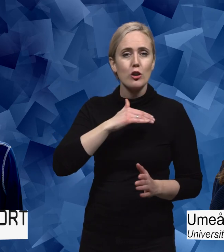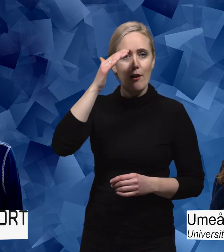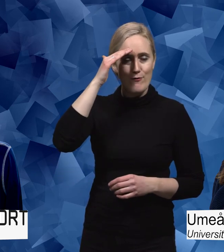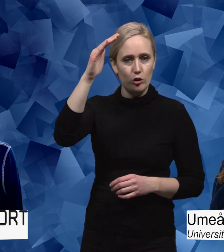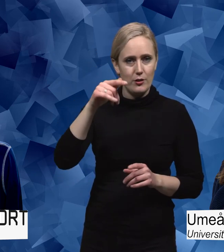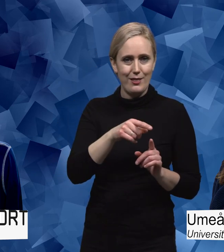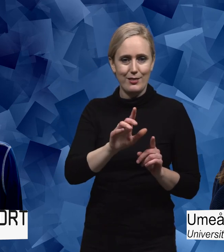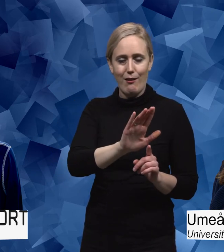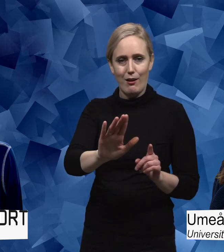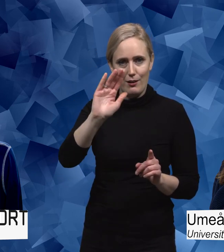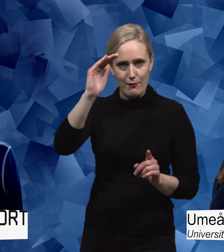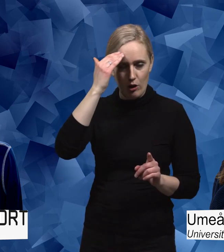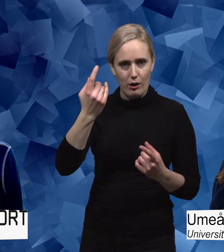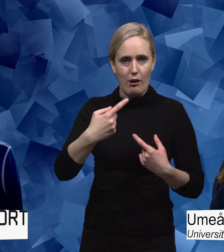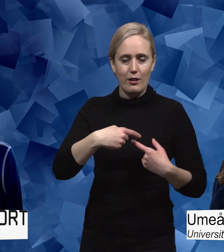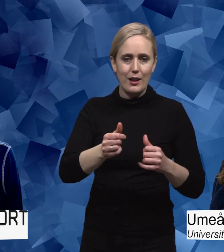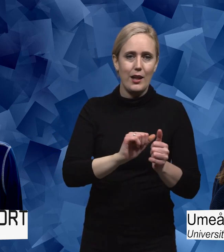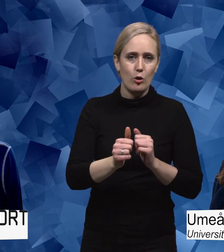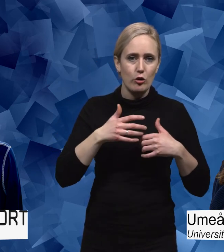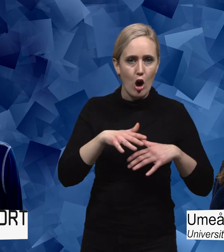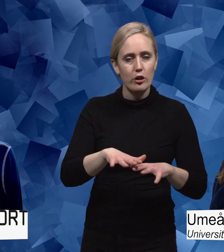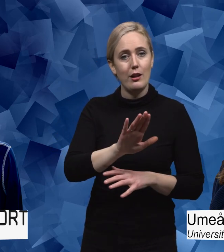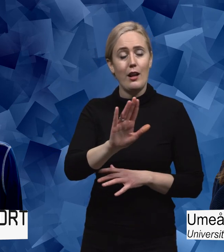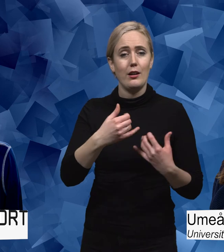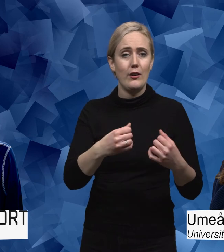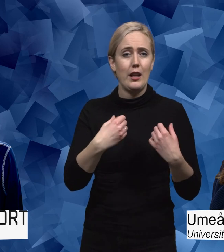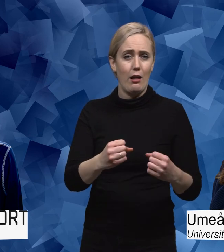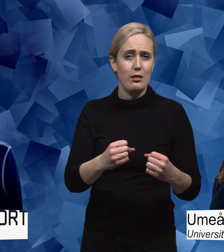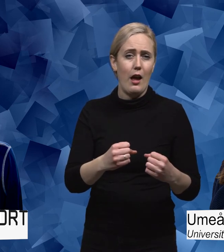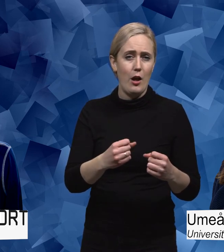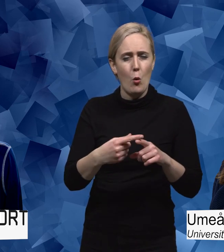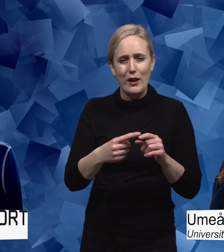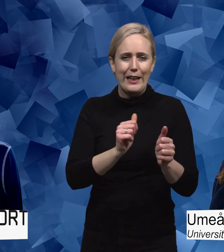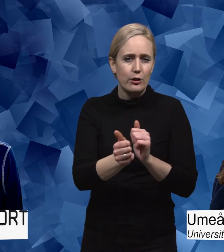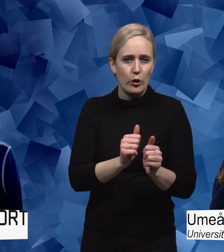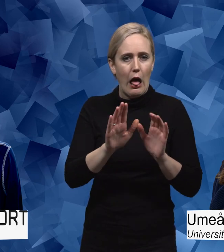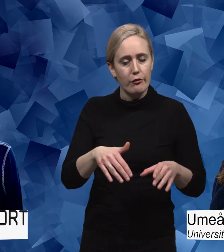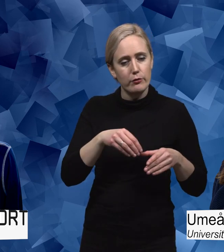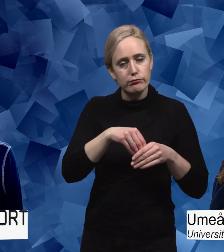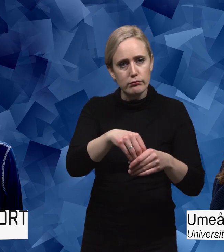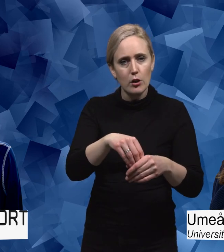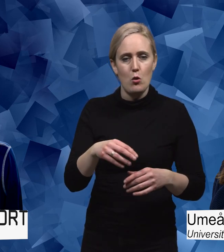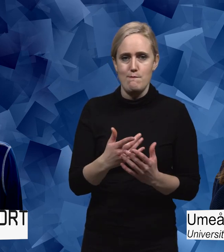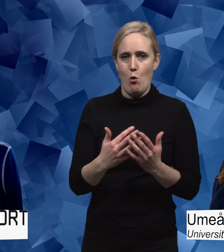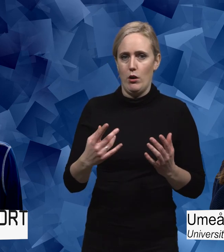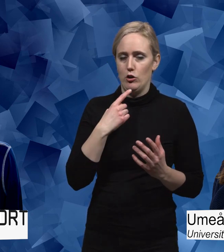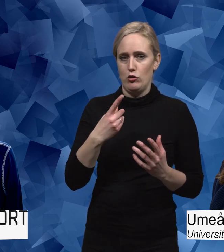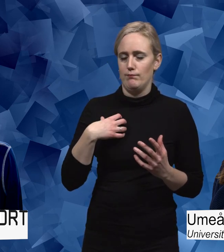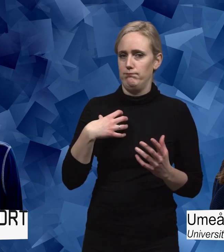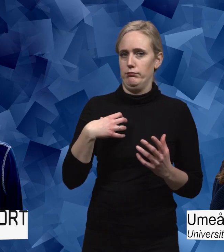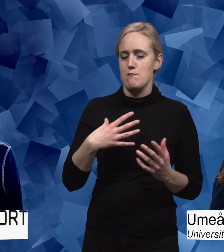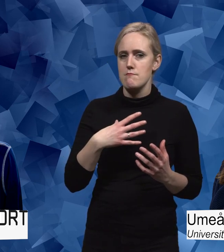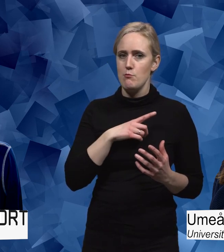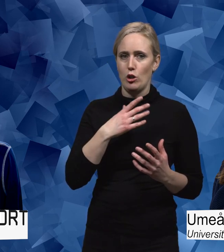deras erfarenheter av idrottsrörelsen och de aktiviteter som de hade varit med i eller olika idrotter. Och alla samtidigt hade rika